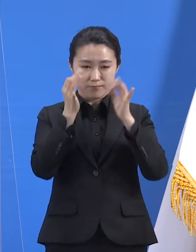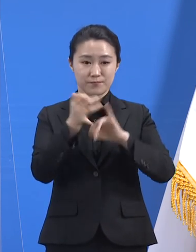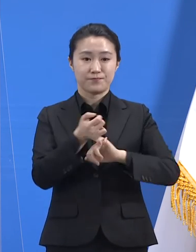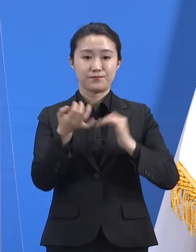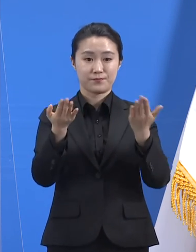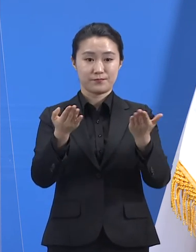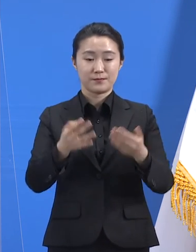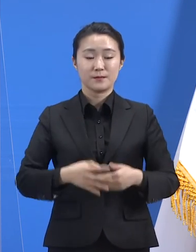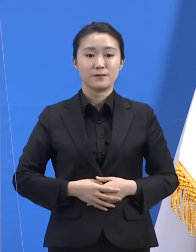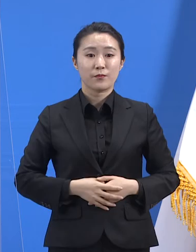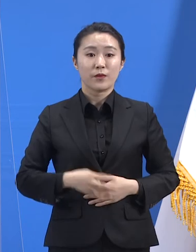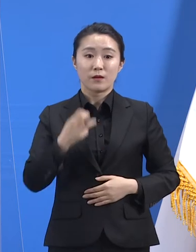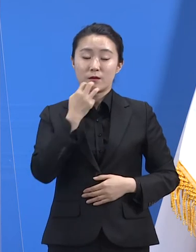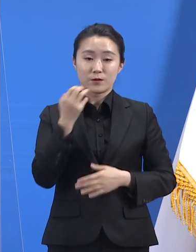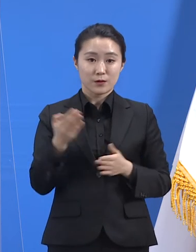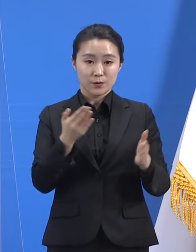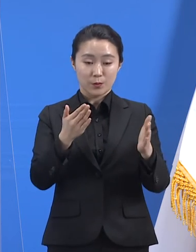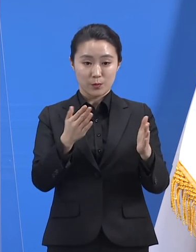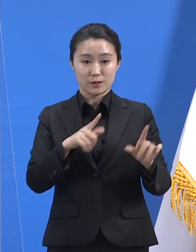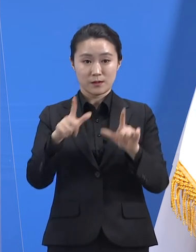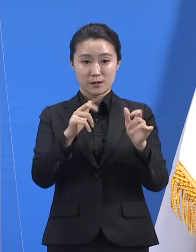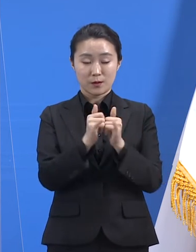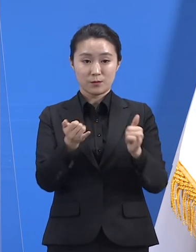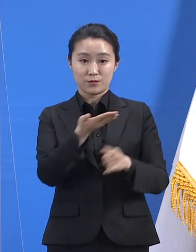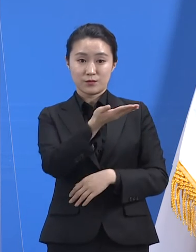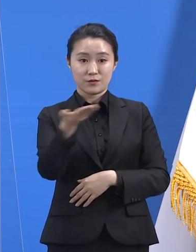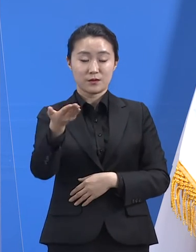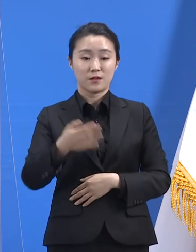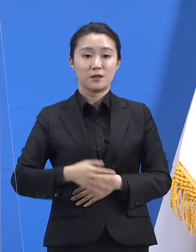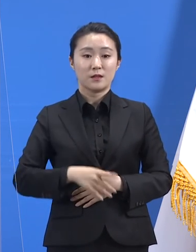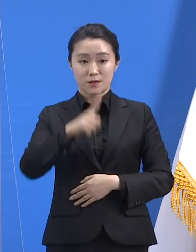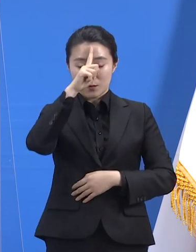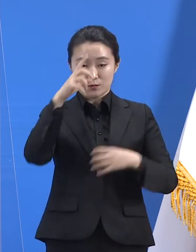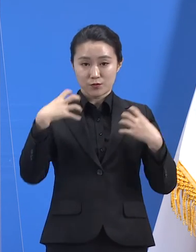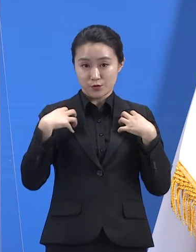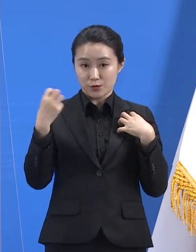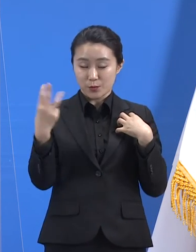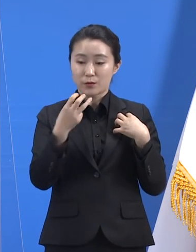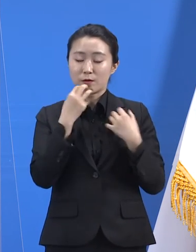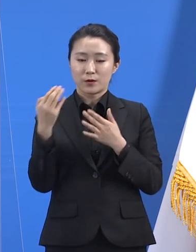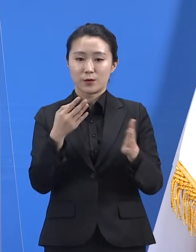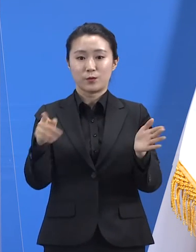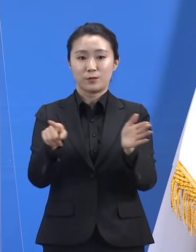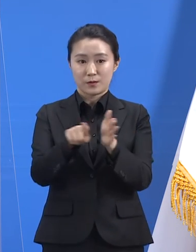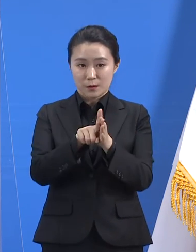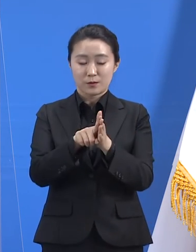여러분께서는 정부와 지자체를 믿고 예방접종 프로그램에 참여해 주시기 바랍니다.